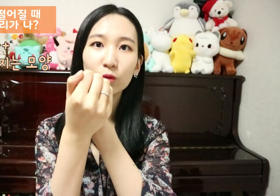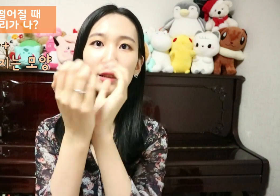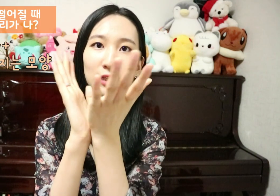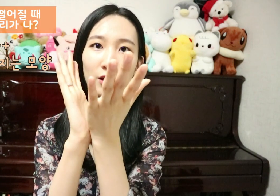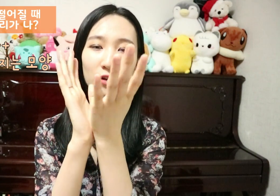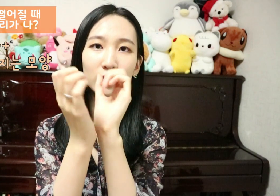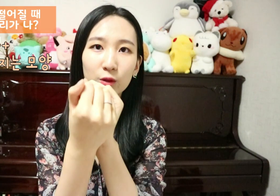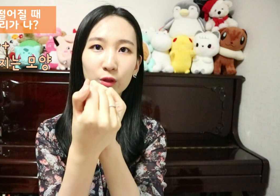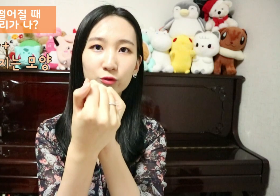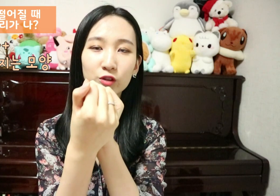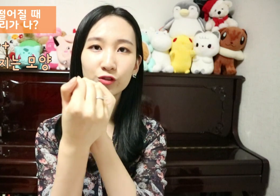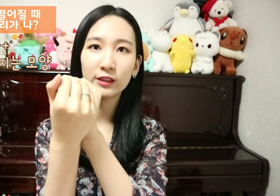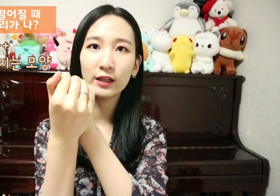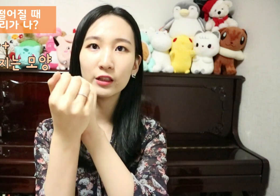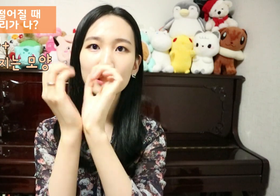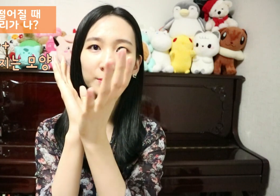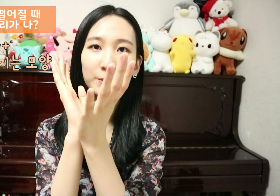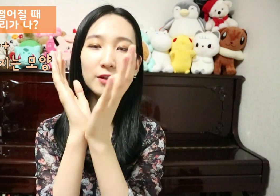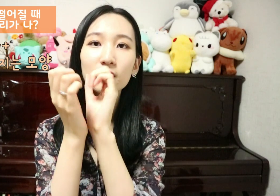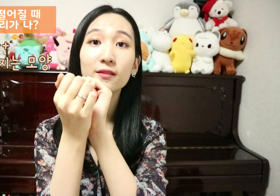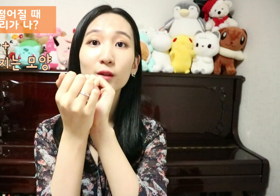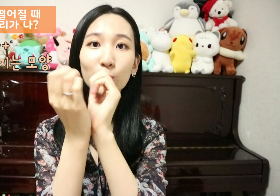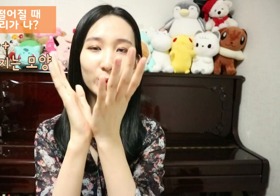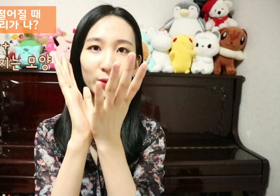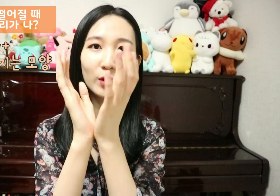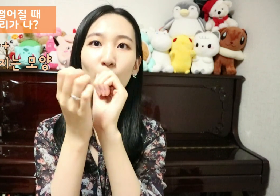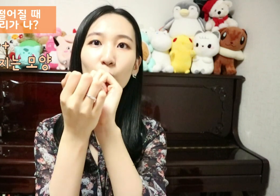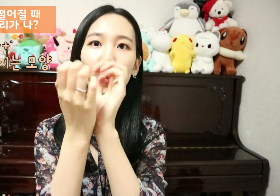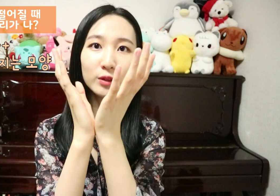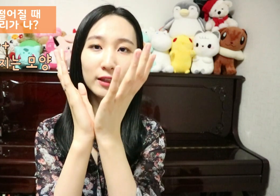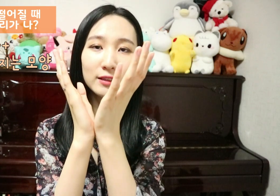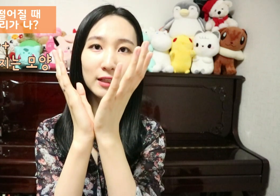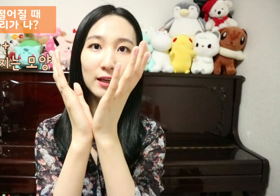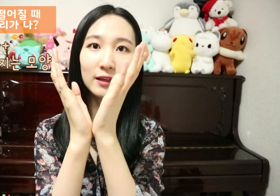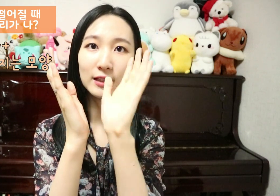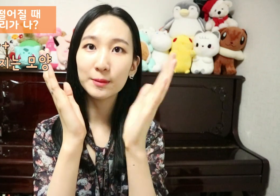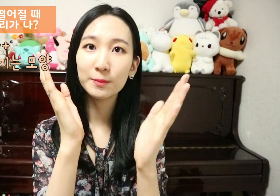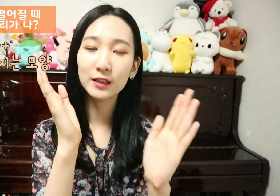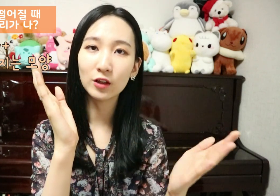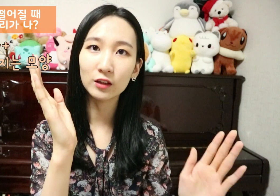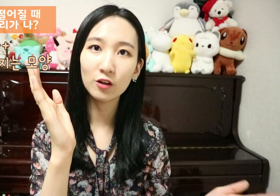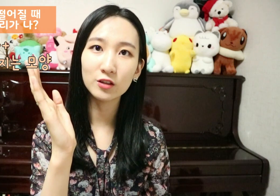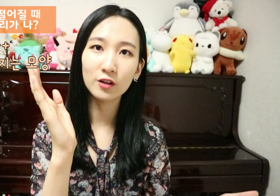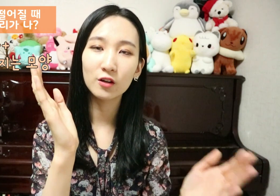꽃이에요 이렇게 웅크리고 있다가 이렇게 접히면 꽃 꽃 꽃의 잎이 이렇게 떨어져요